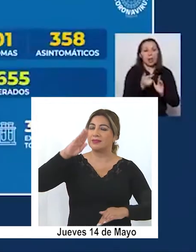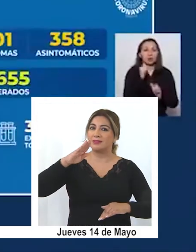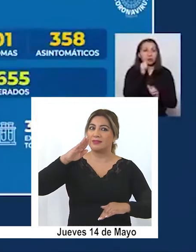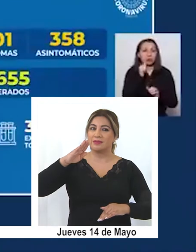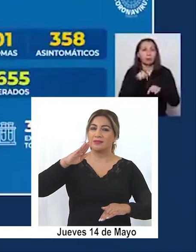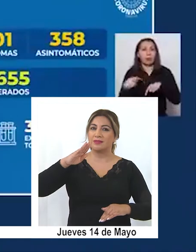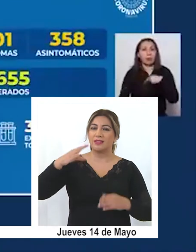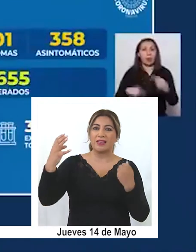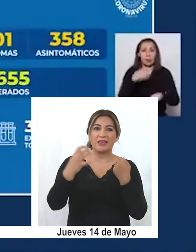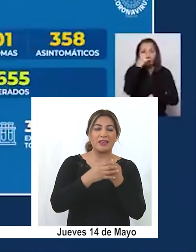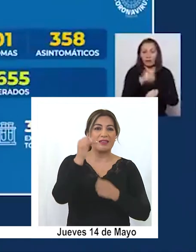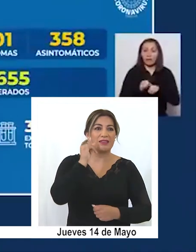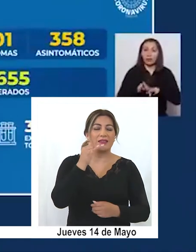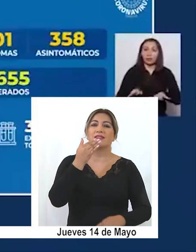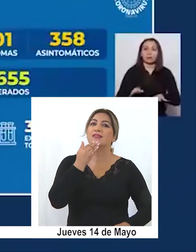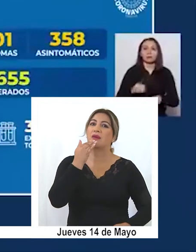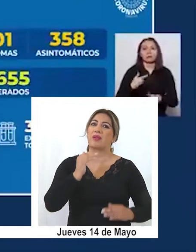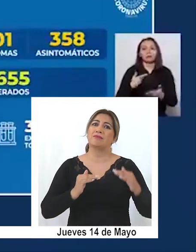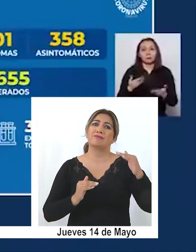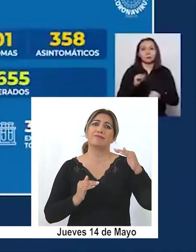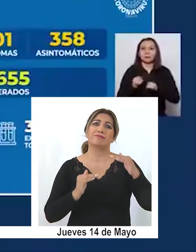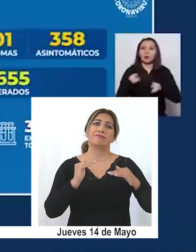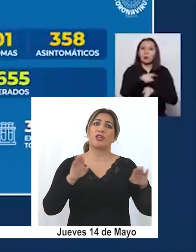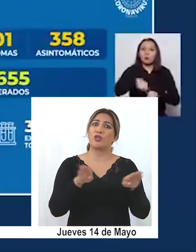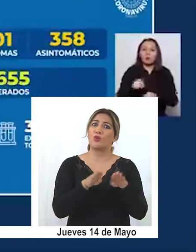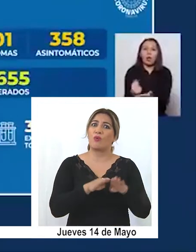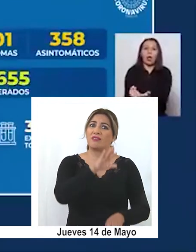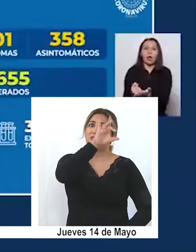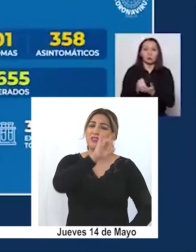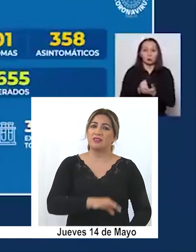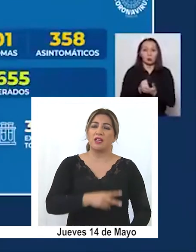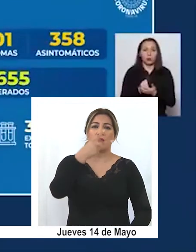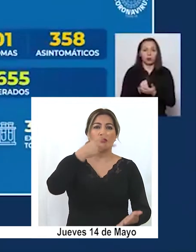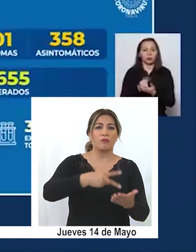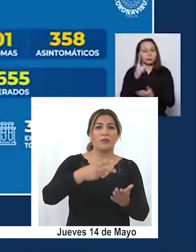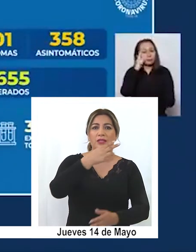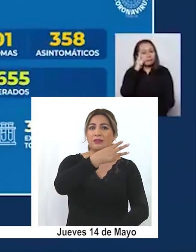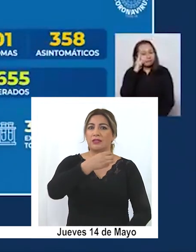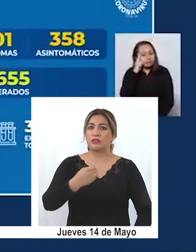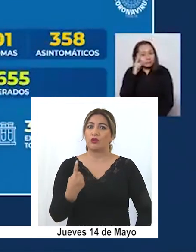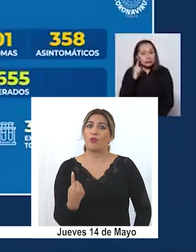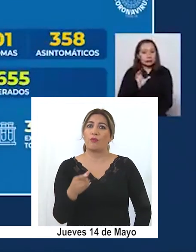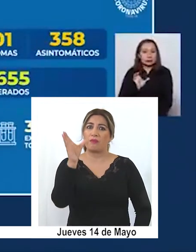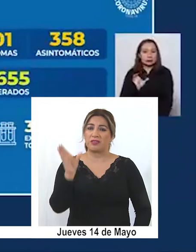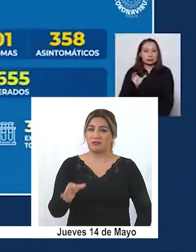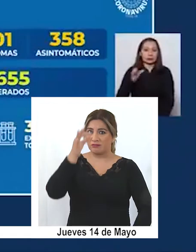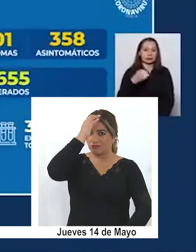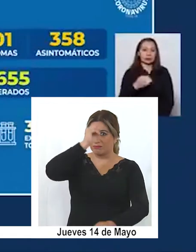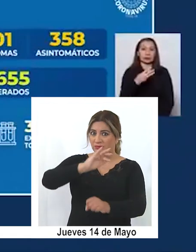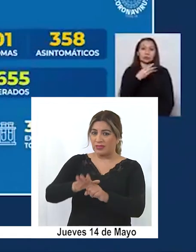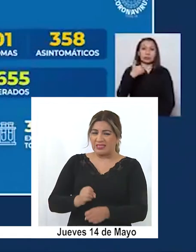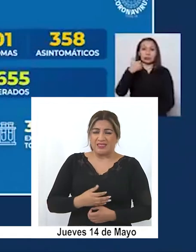región también se alcanzó a nivel país, que llegó a 2.301 casos sintomáticos y